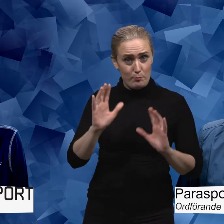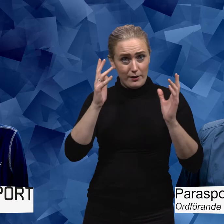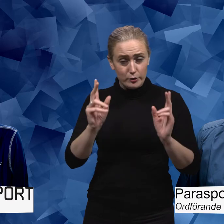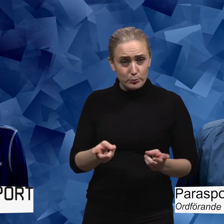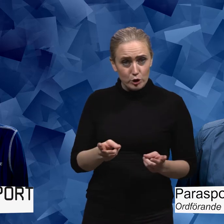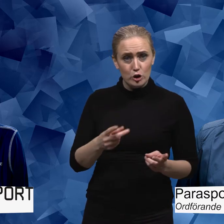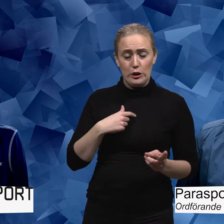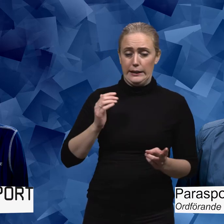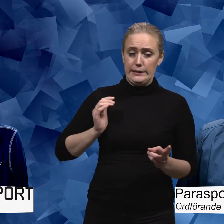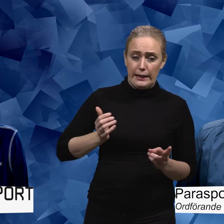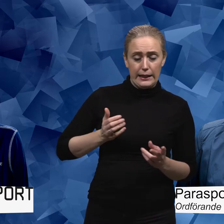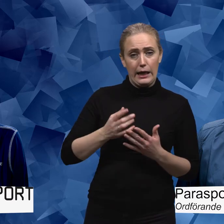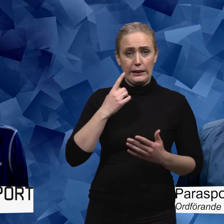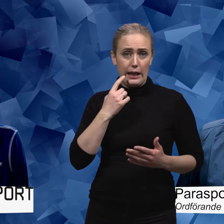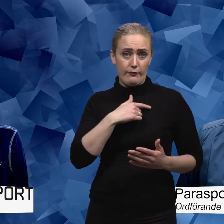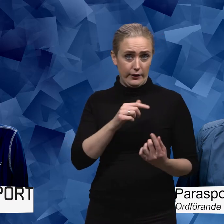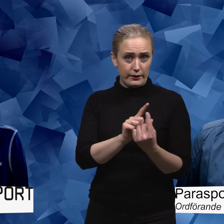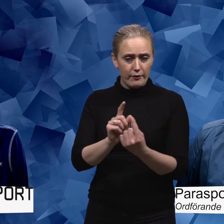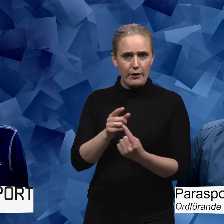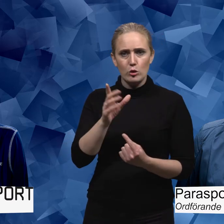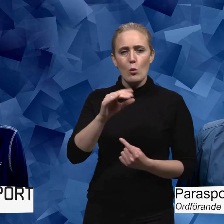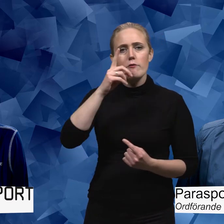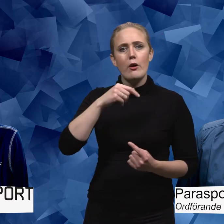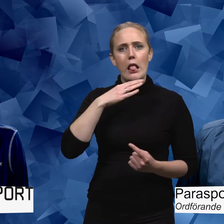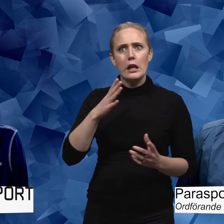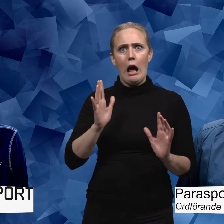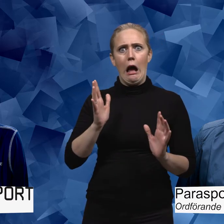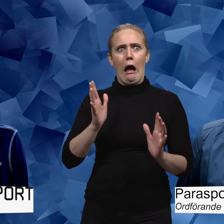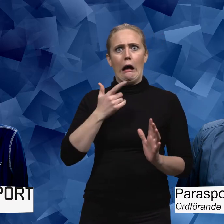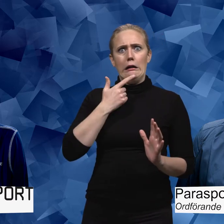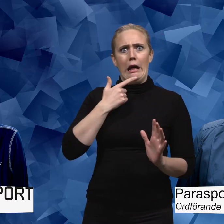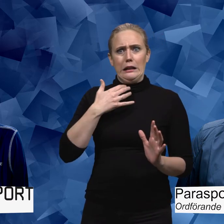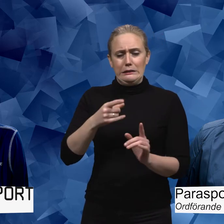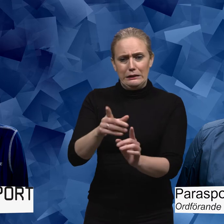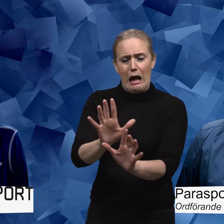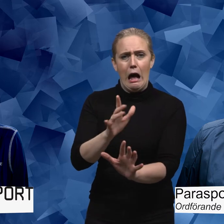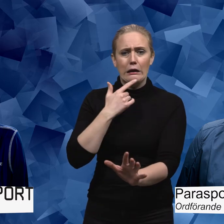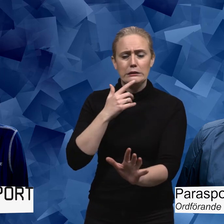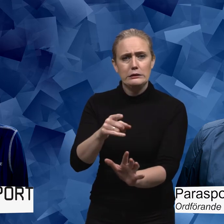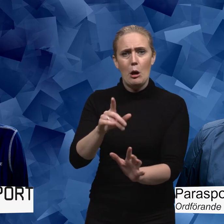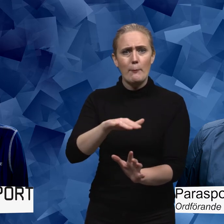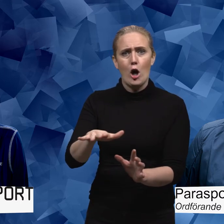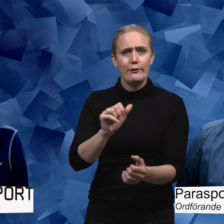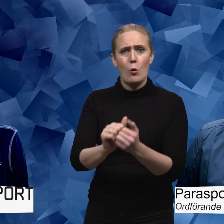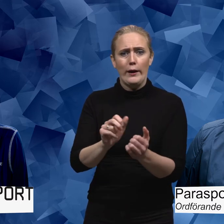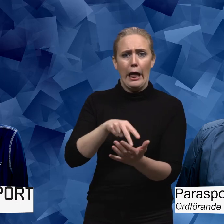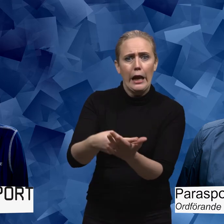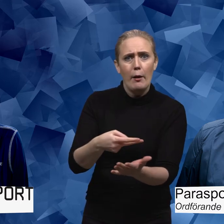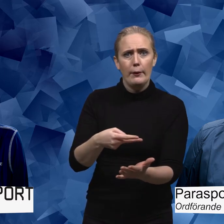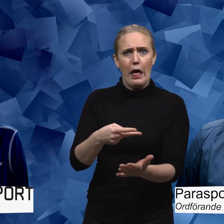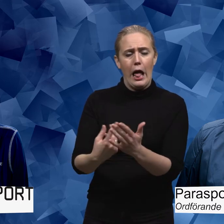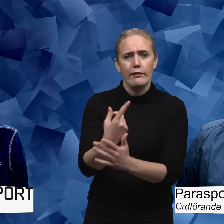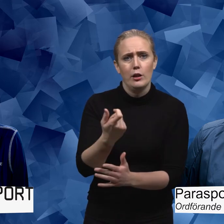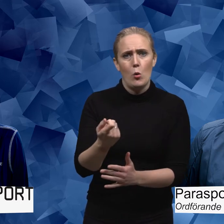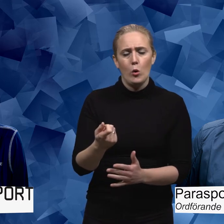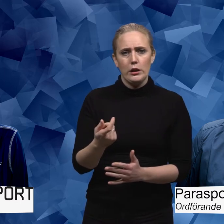ibland Hanna att det är tjejer och killar man träffar där föräldrarna är så livrädda för att det här barnet ska slå sig. Så de får liksom inte